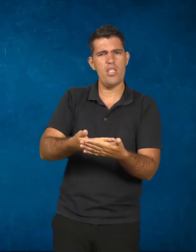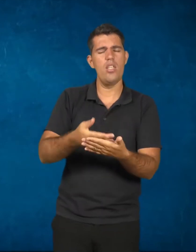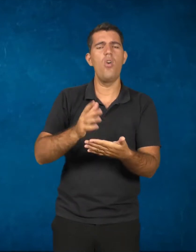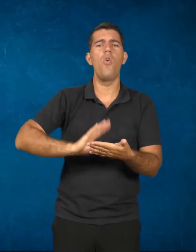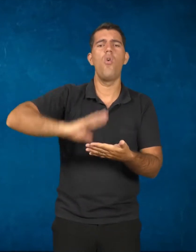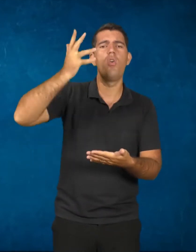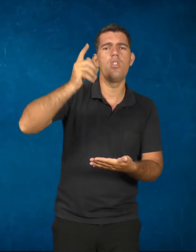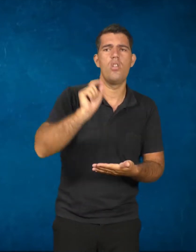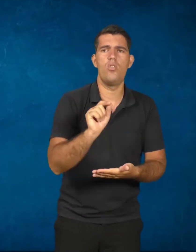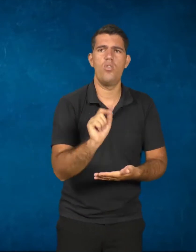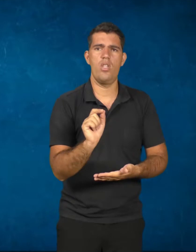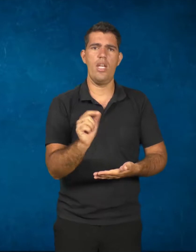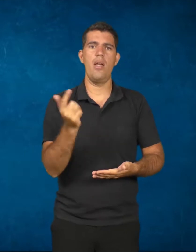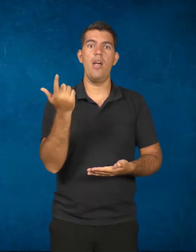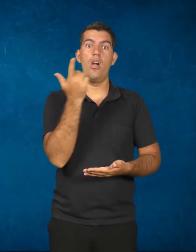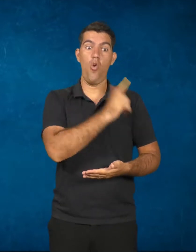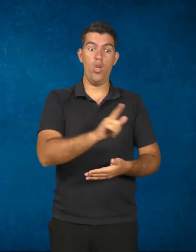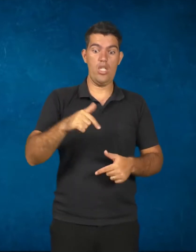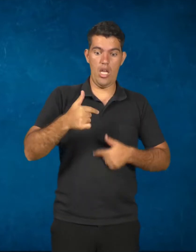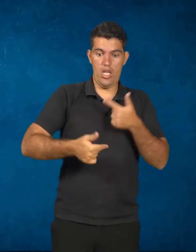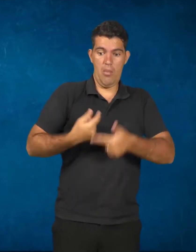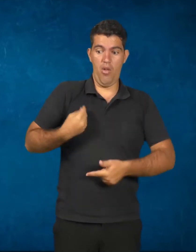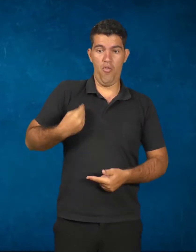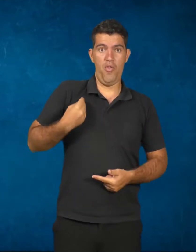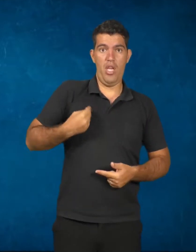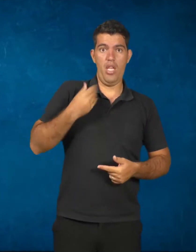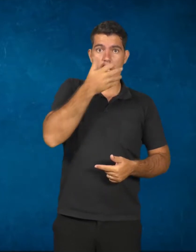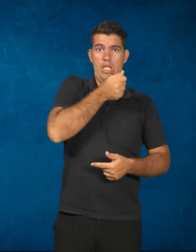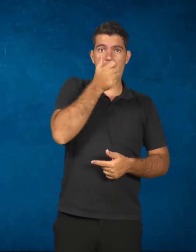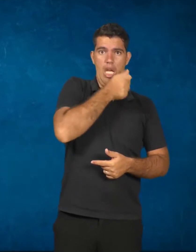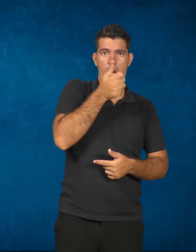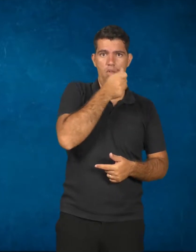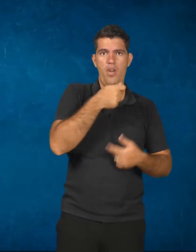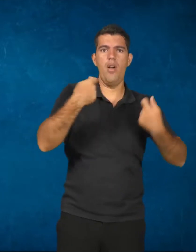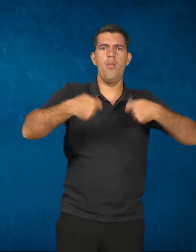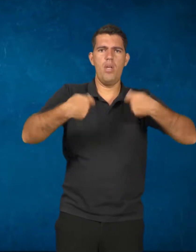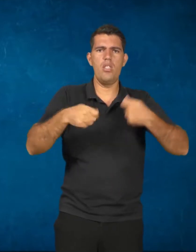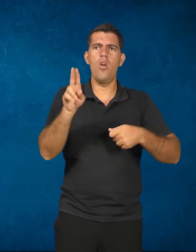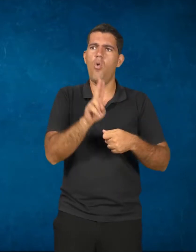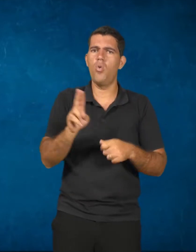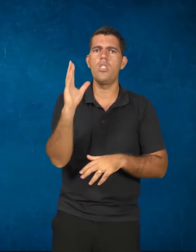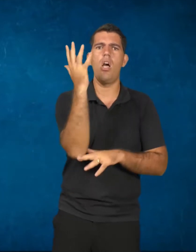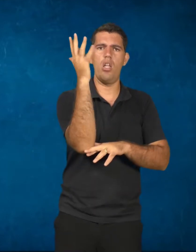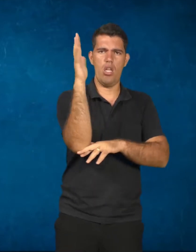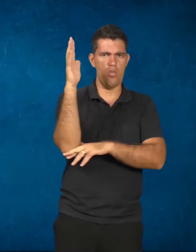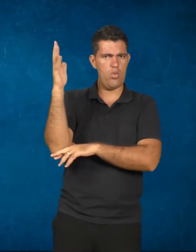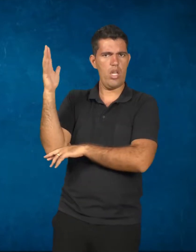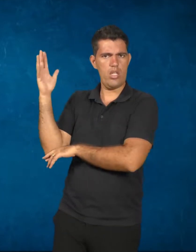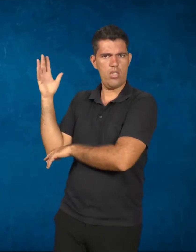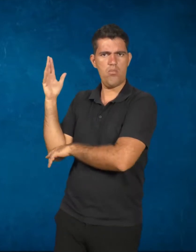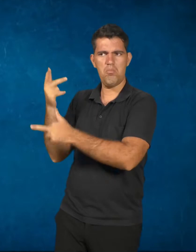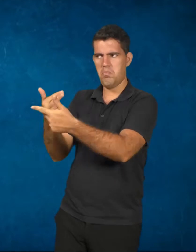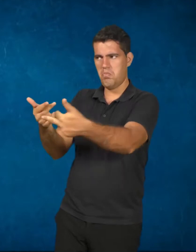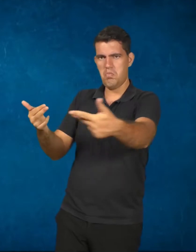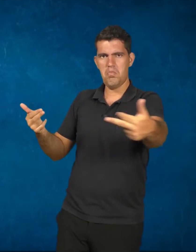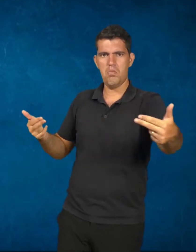Para garantir sua sobrevivência, o ser humano utilizava-se dos bens da natureza. Então, era por meio do